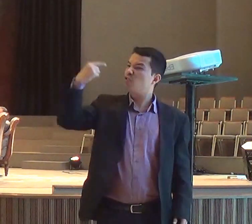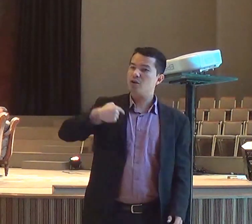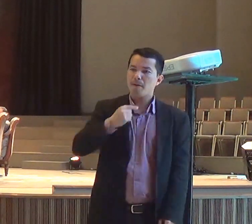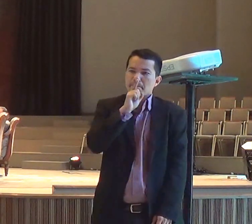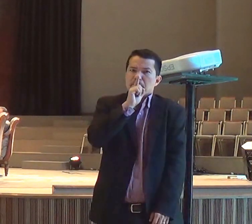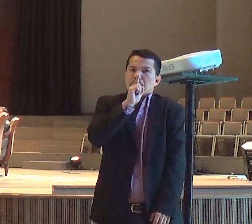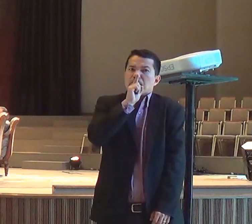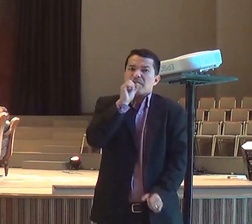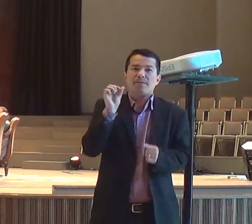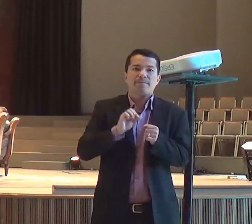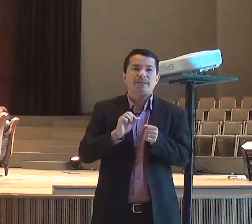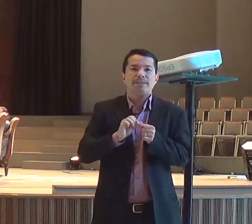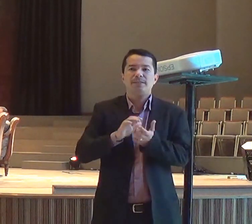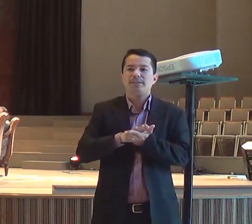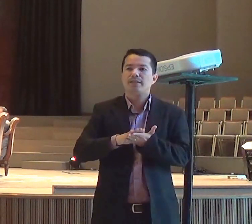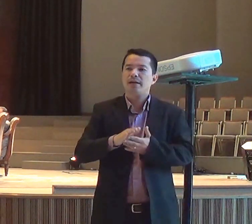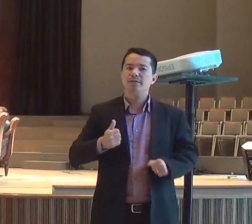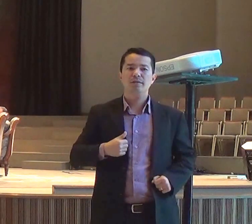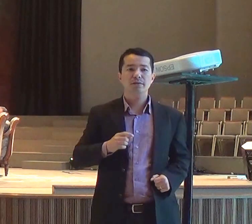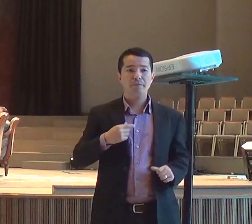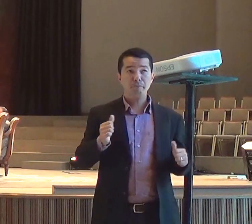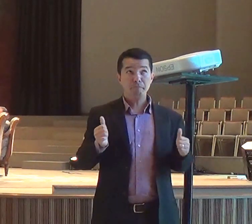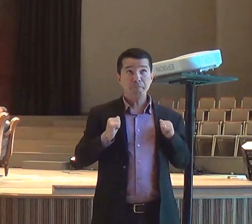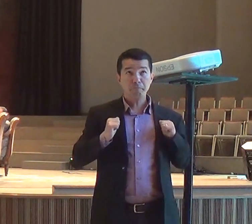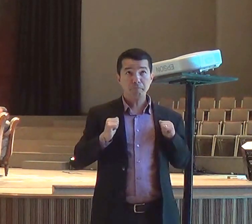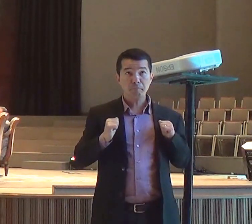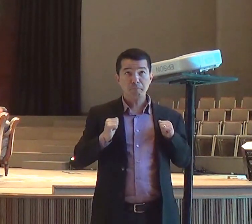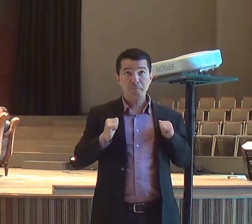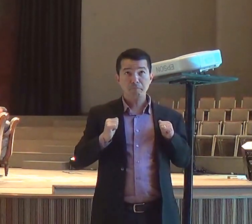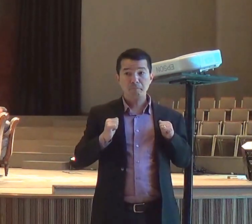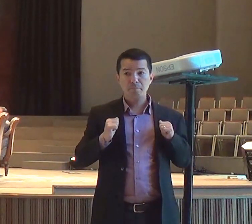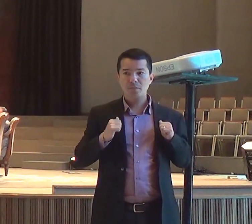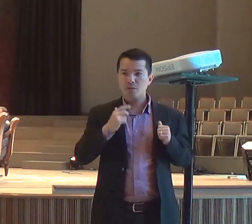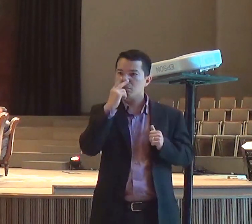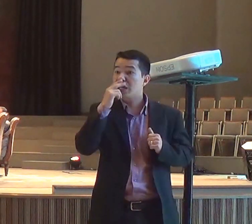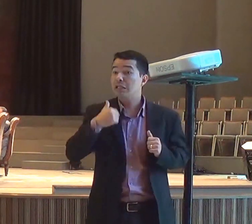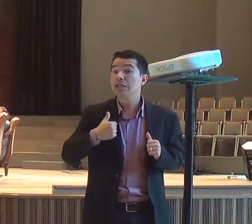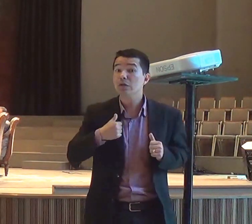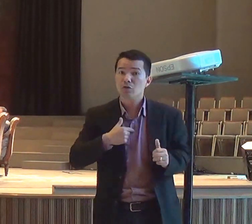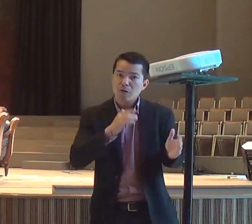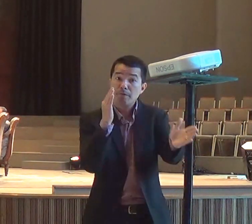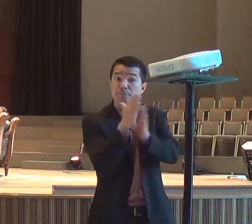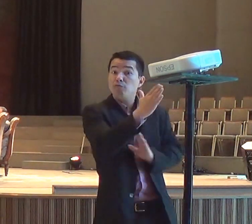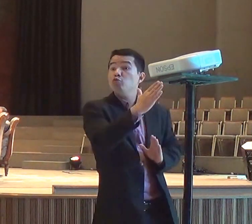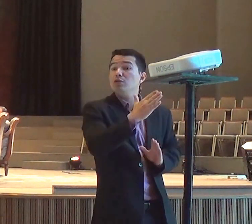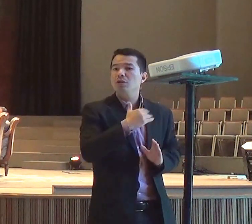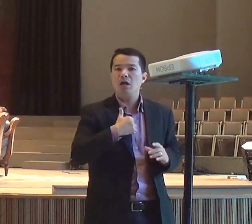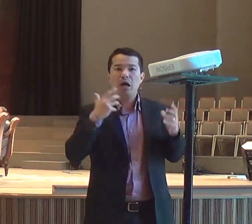devia ter feito, simplesmente, fugir, de me expor, de alguma maneira,